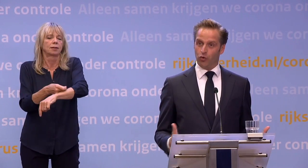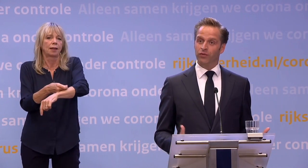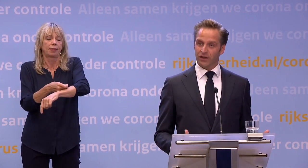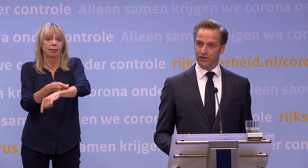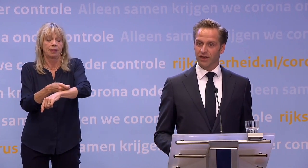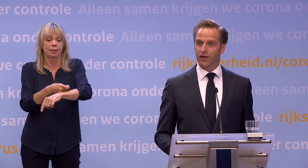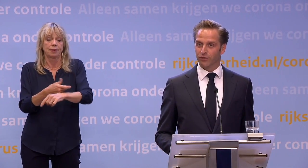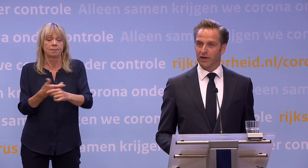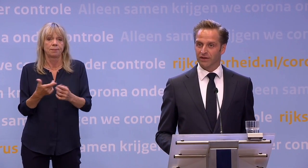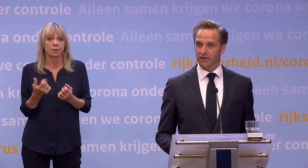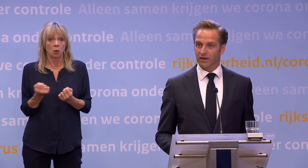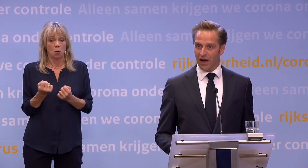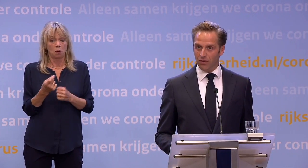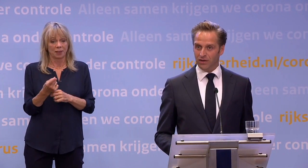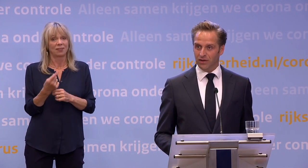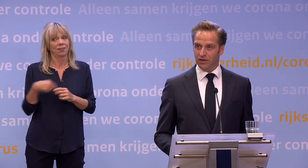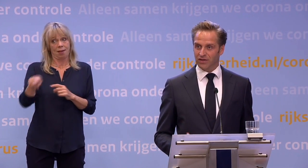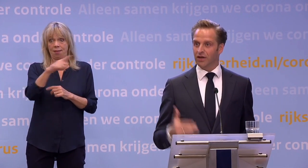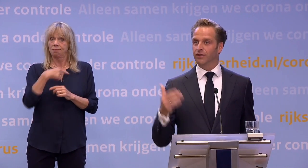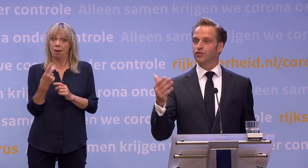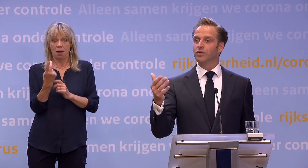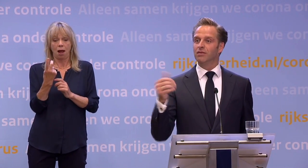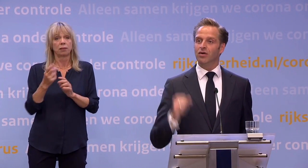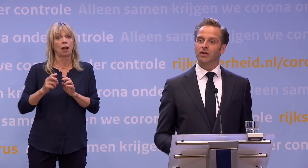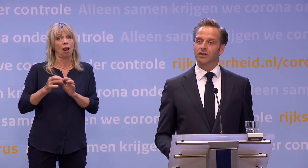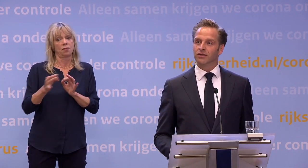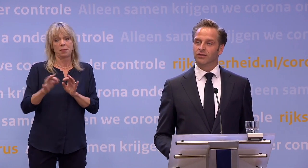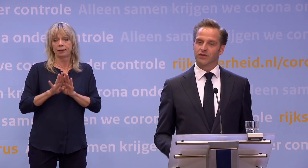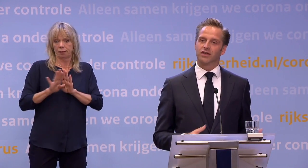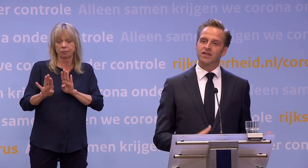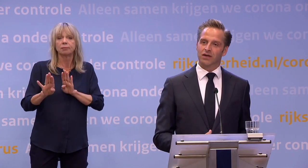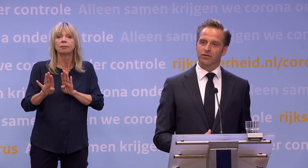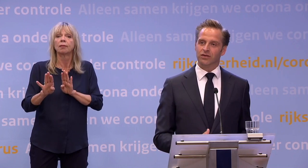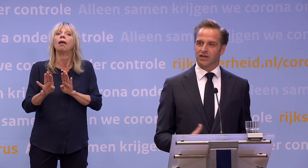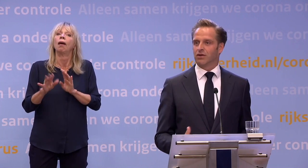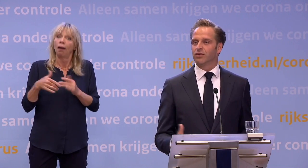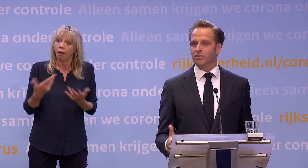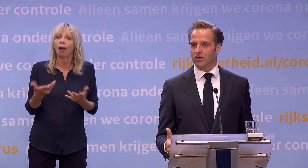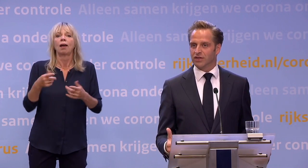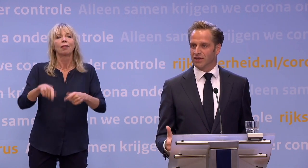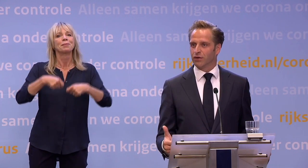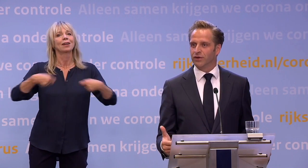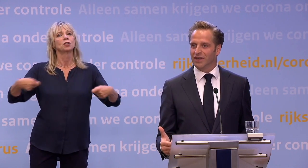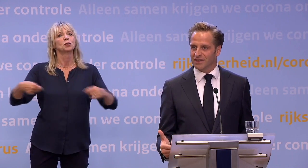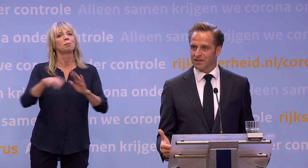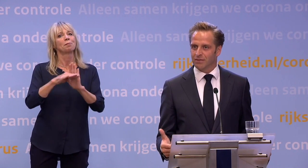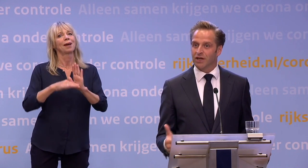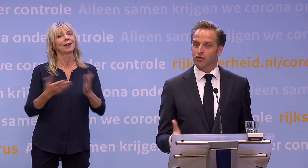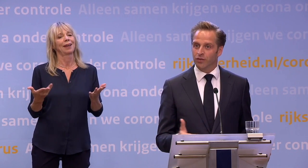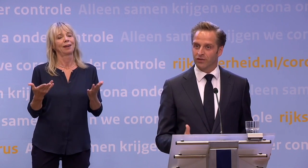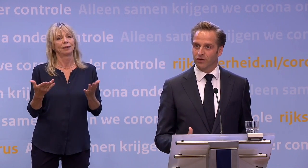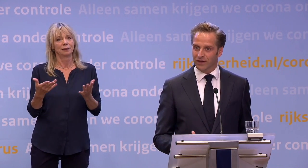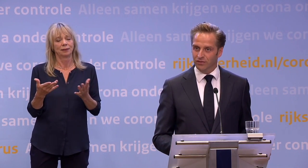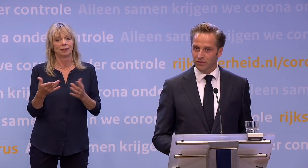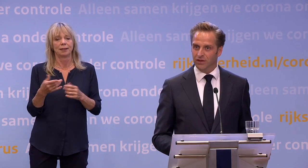juist omdat we die anderhalve meter houden... ...zijn al die versoepelingen mogelijk. Want als we dat niet zouden doen, dan zou dat ook niet mogelijk zijn. Zou dat veel te listig zijn.